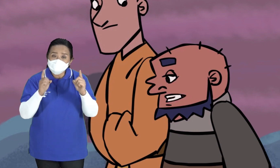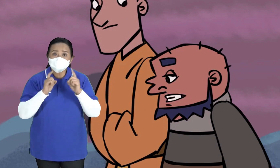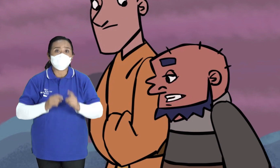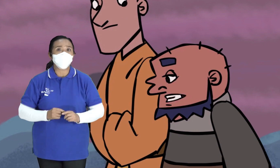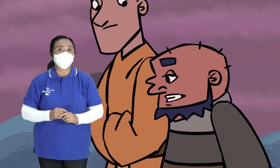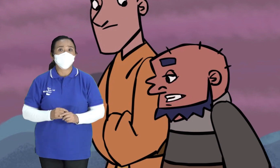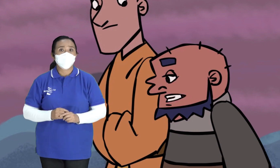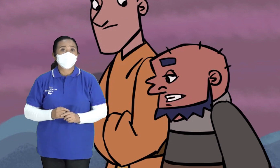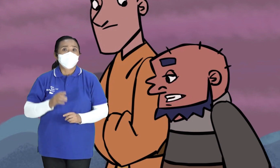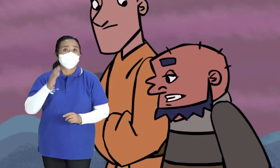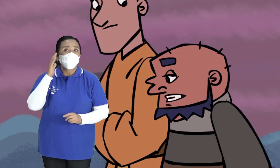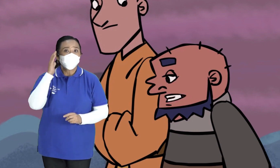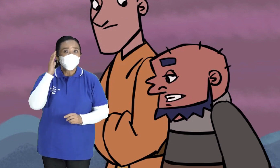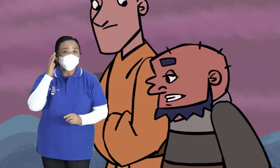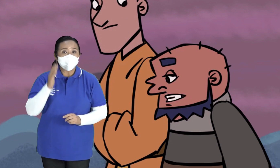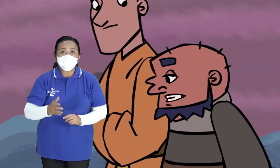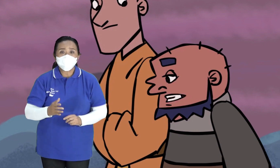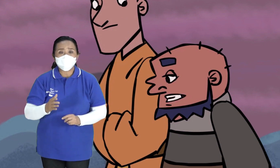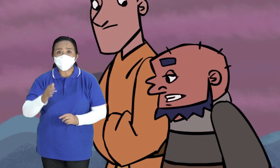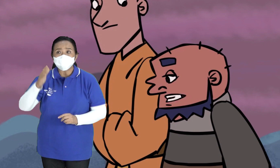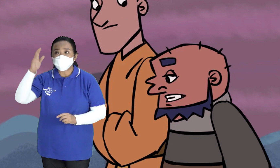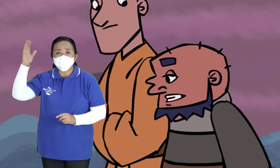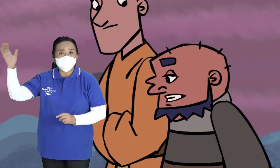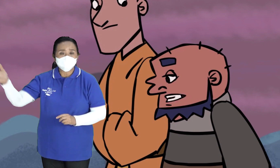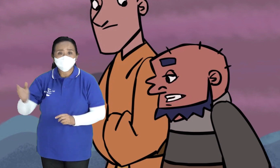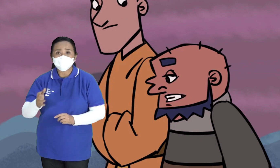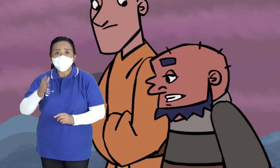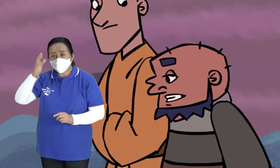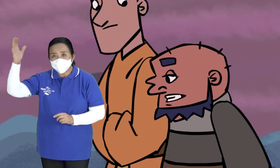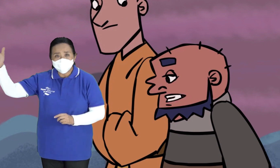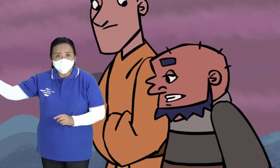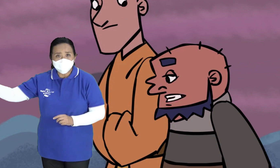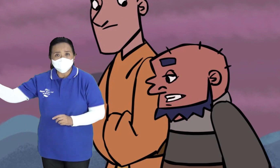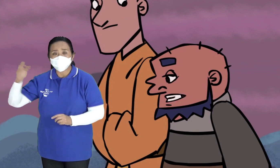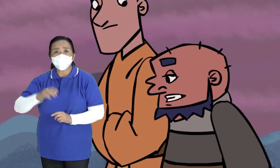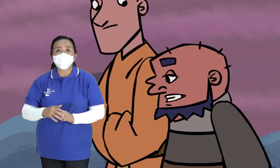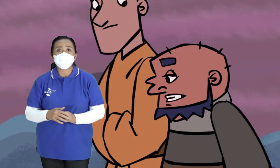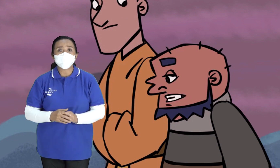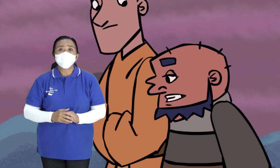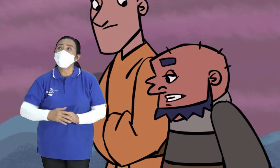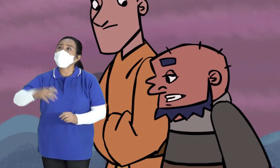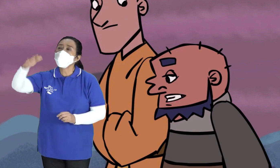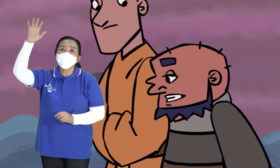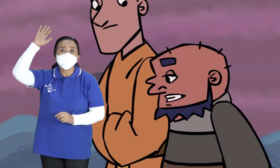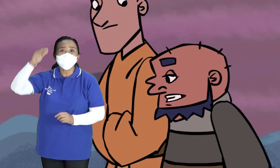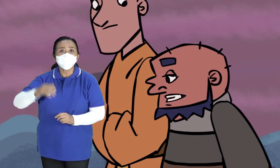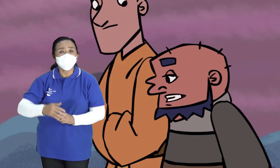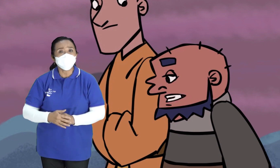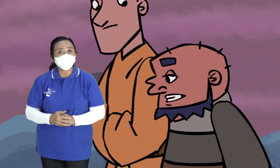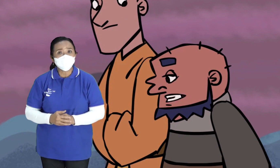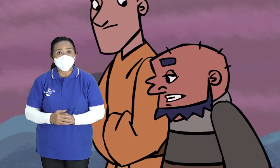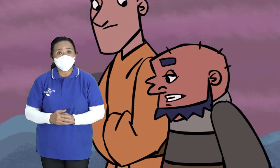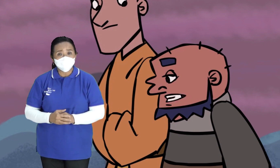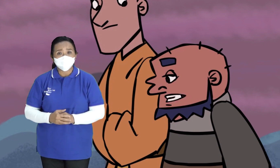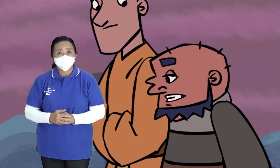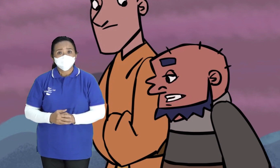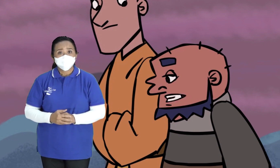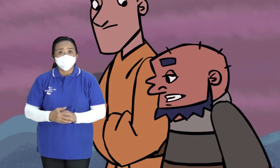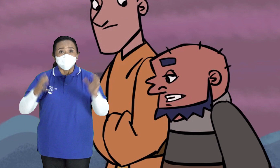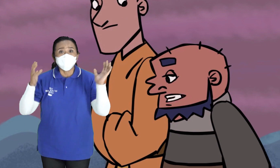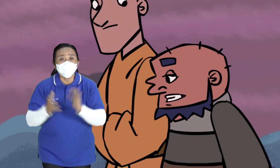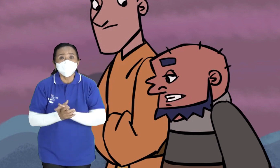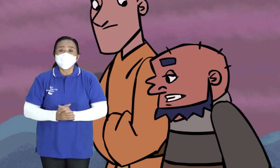Elisa tahu Nabi Elia bukan pergi keluar kota Bukan pergi kemana pun juga Dia akan pergi ke surga Dia gak akan kembali